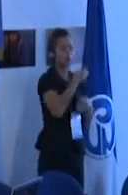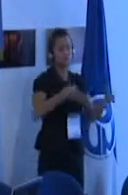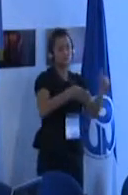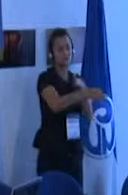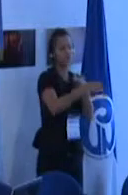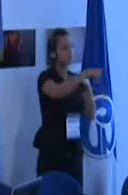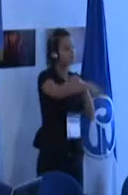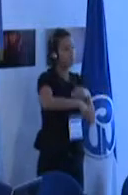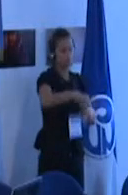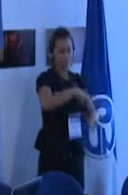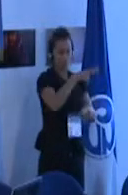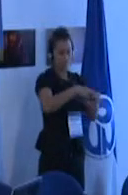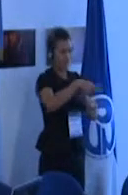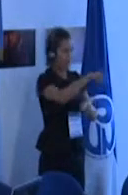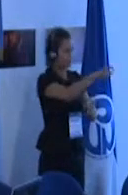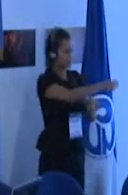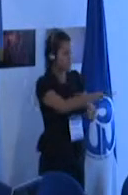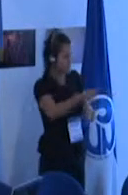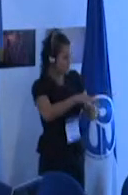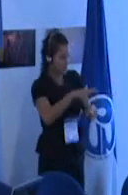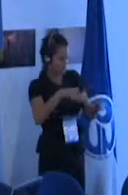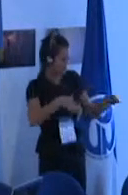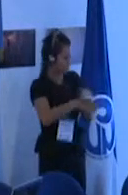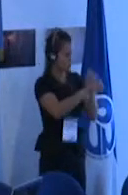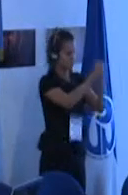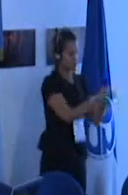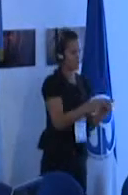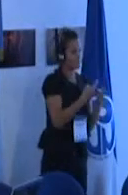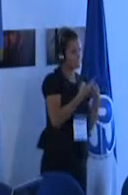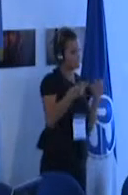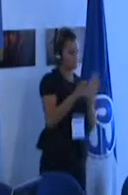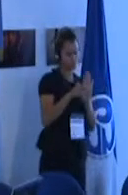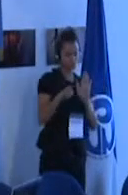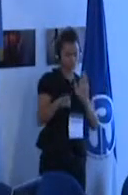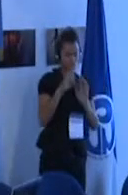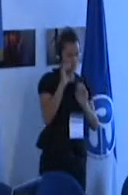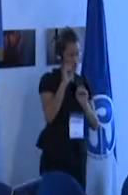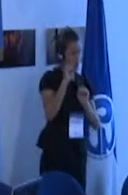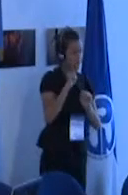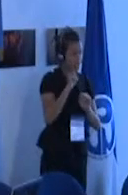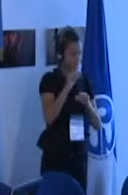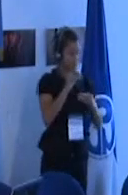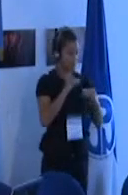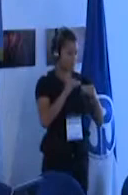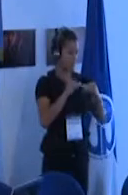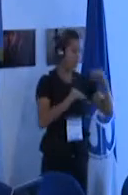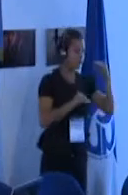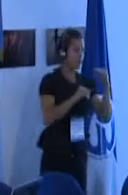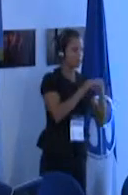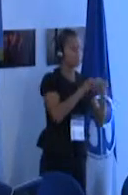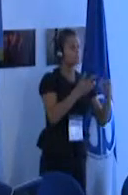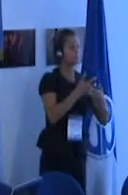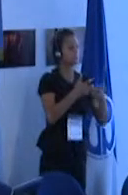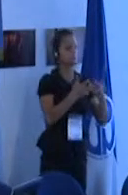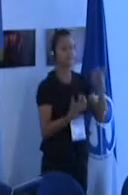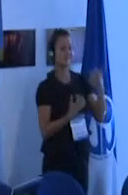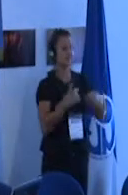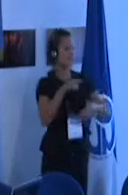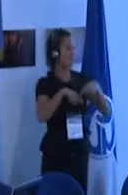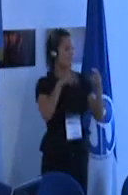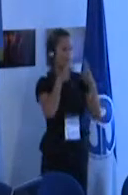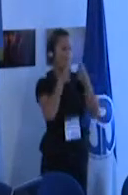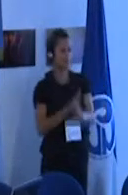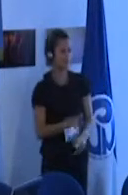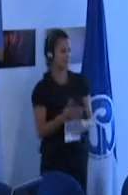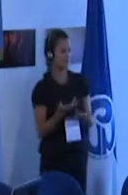ordinarias comunes pero si no son capaces entonces el sistema no tiene una respuesta entonces